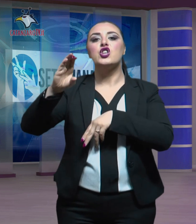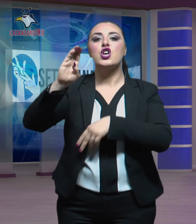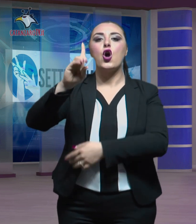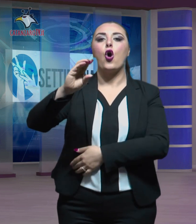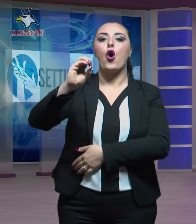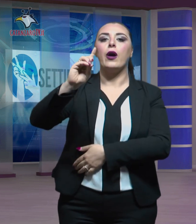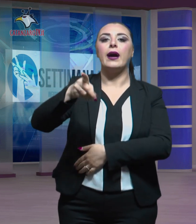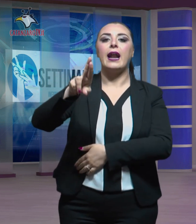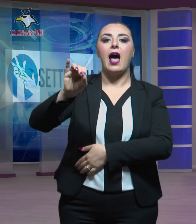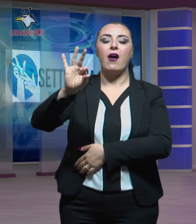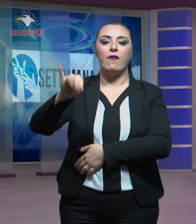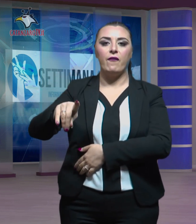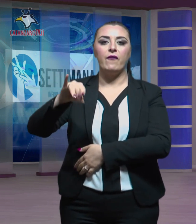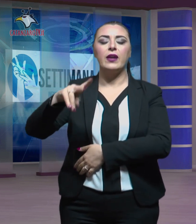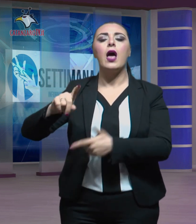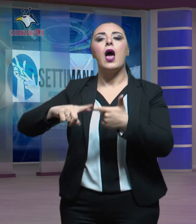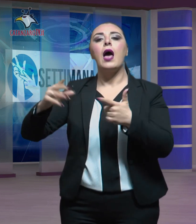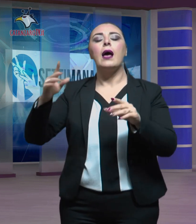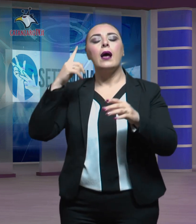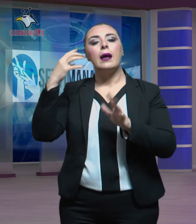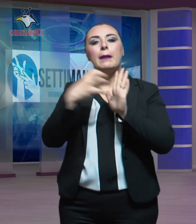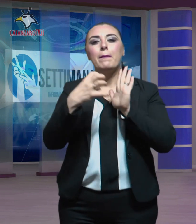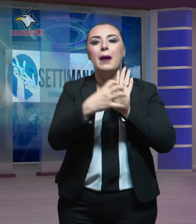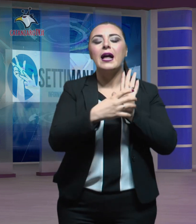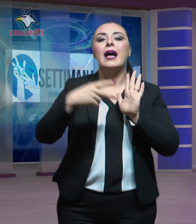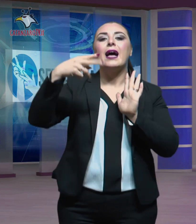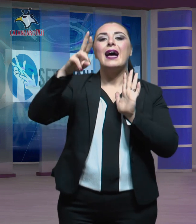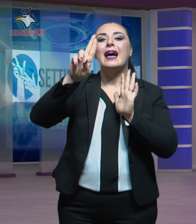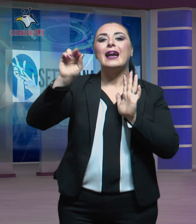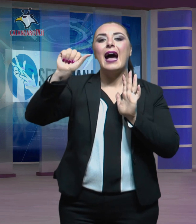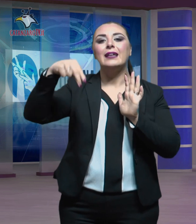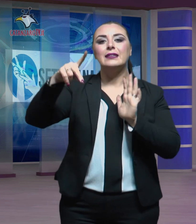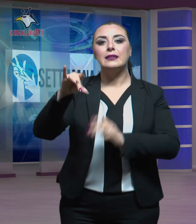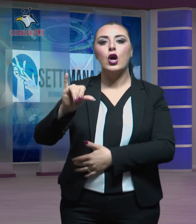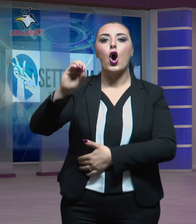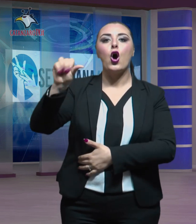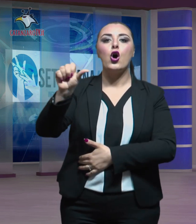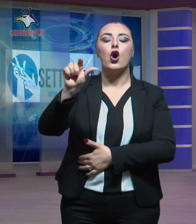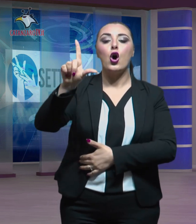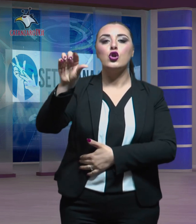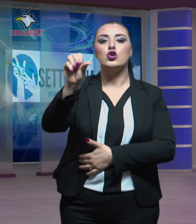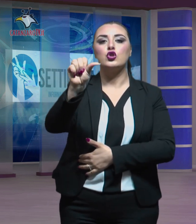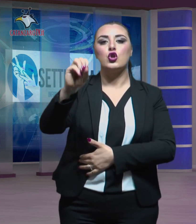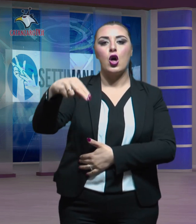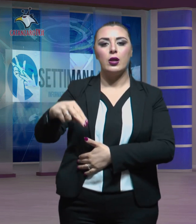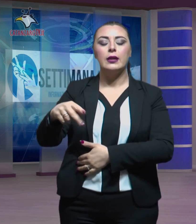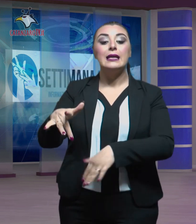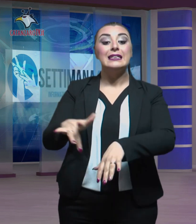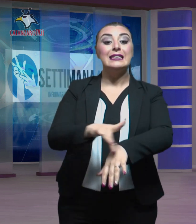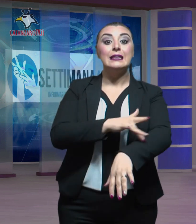immagini di Randy Olson. Per sensibilizzare la